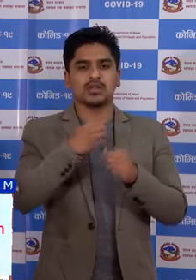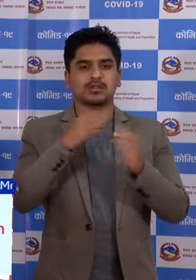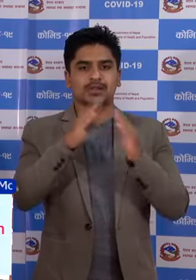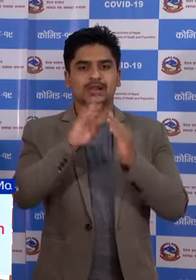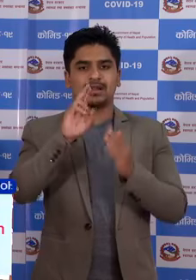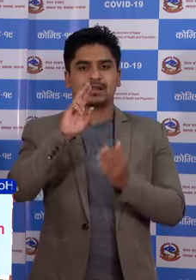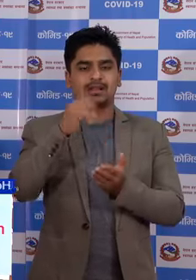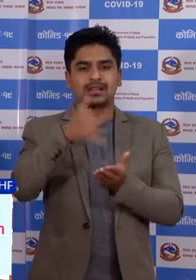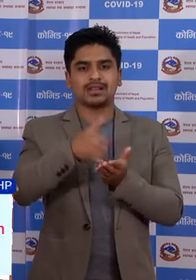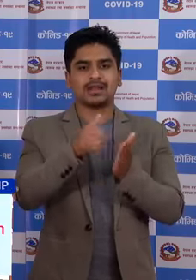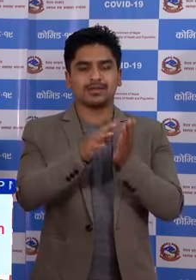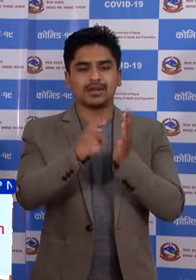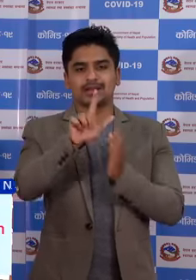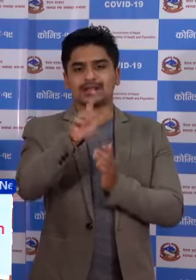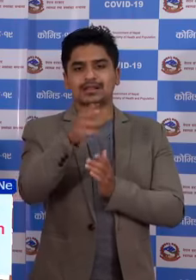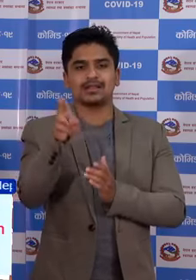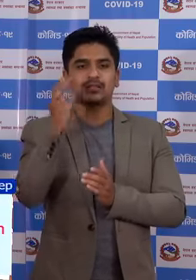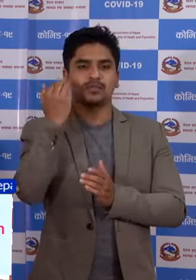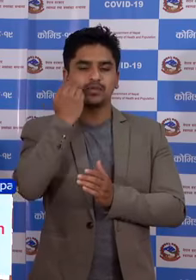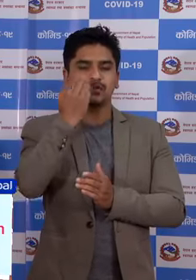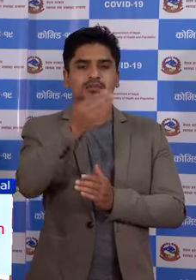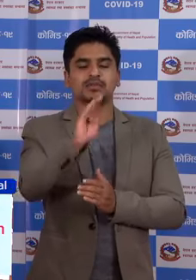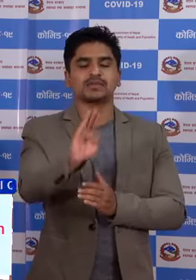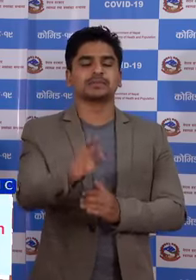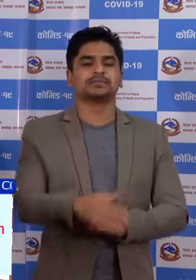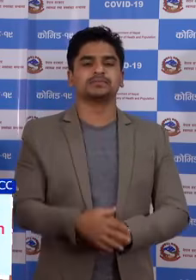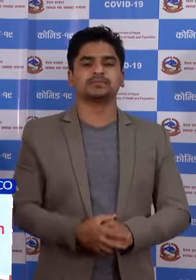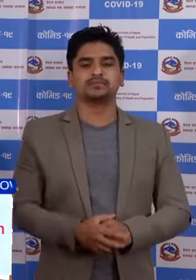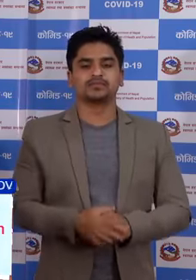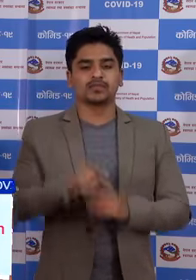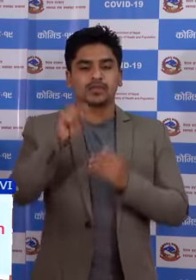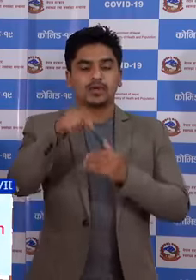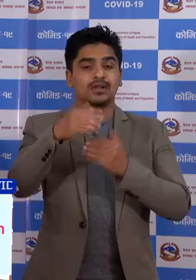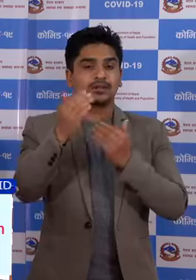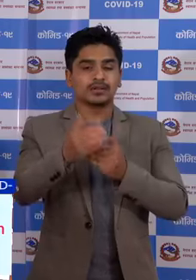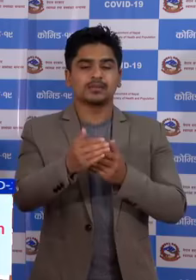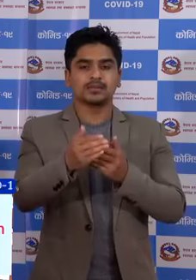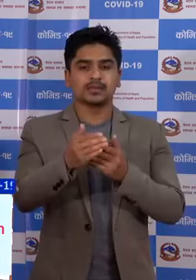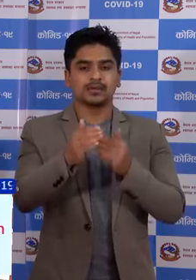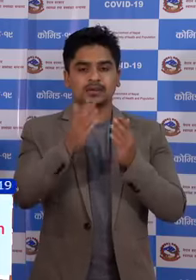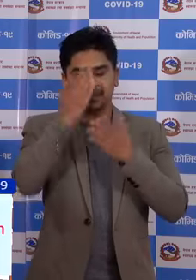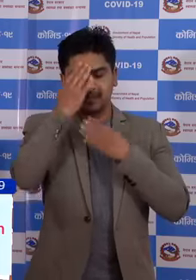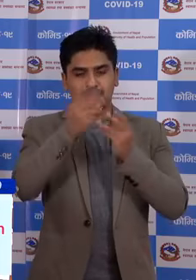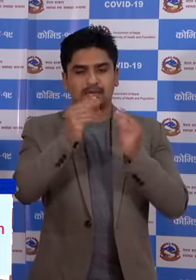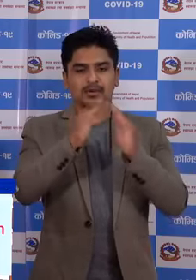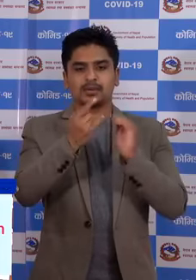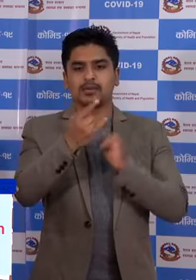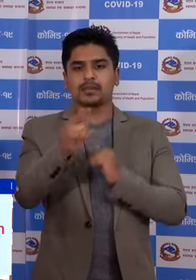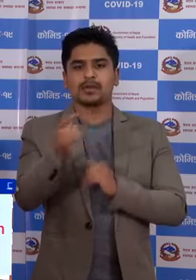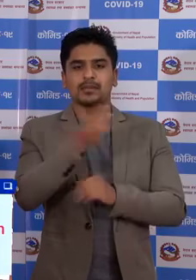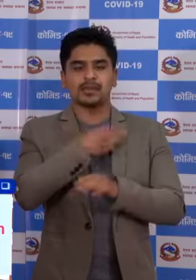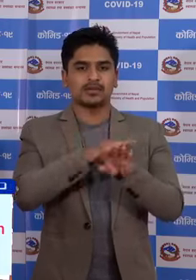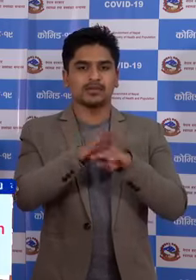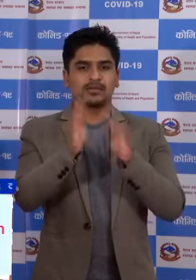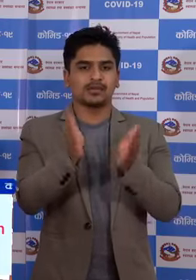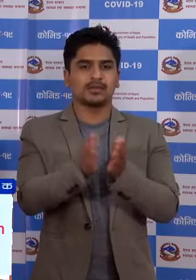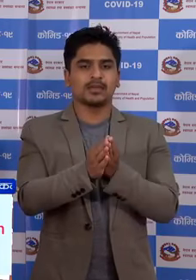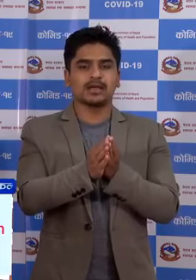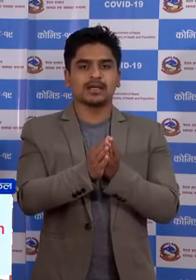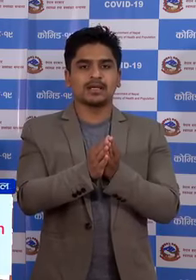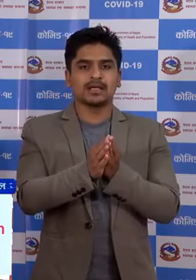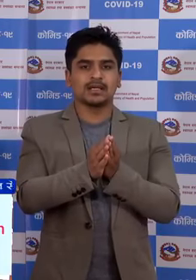दांग बाट 7 जना पूरुष नुँँच हाल सम्म डिश्चाज हुनुँँँए अरू कोई संख्या